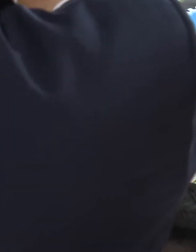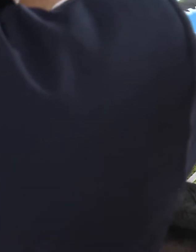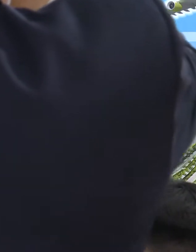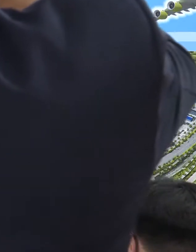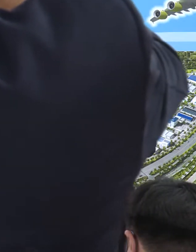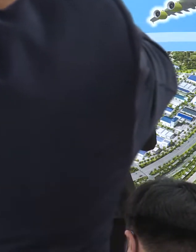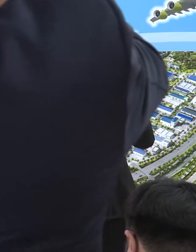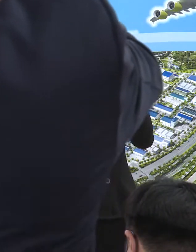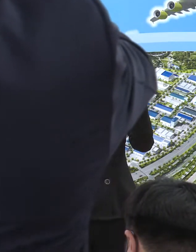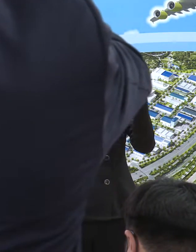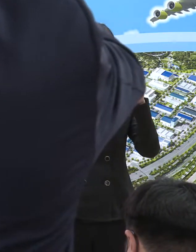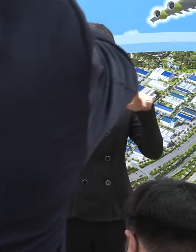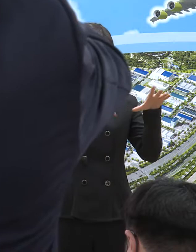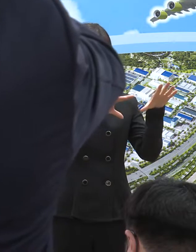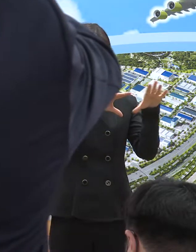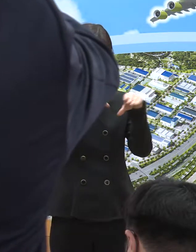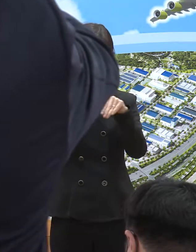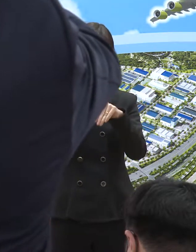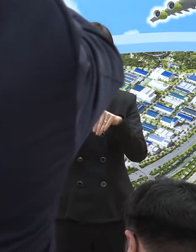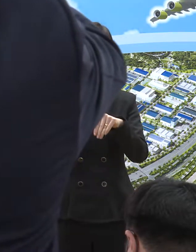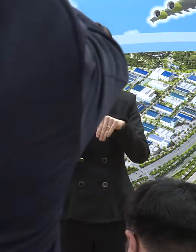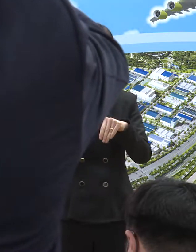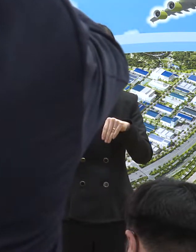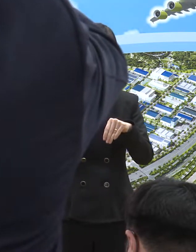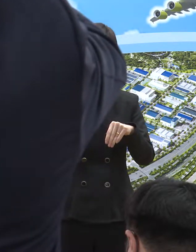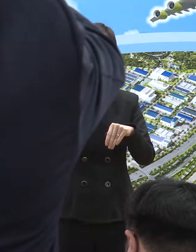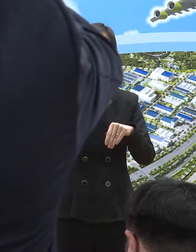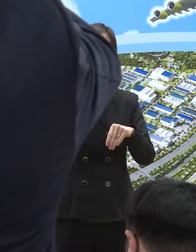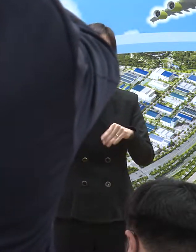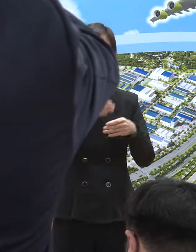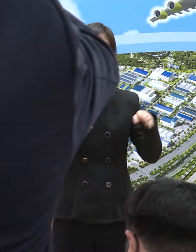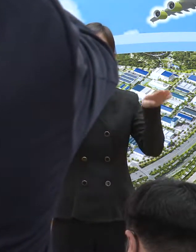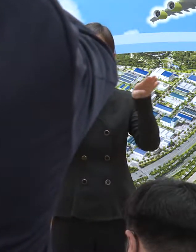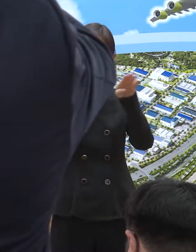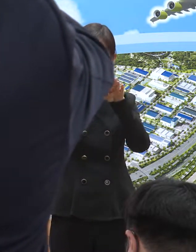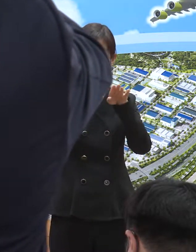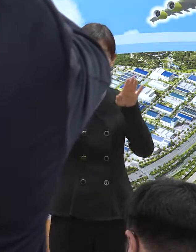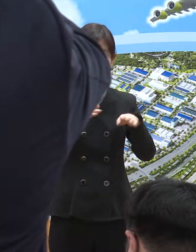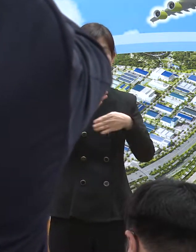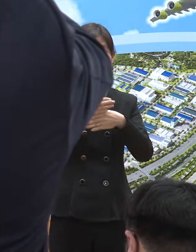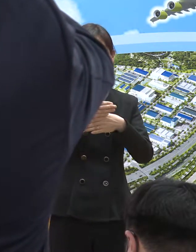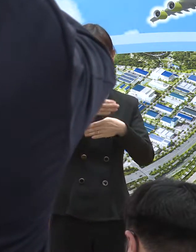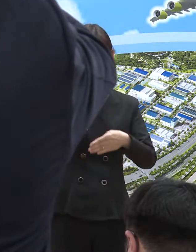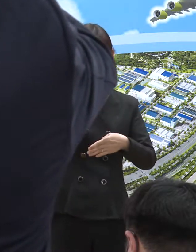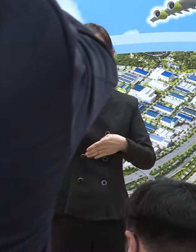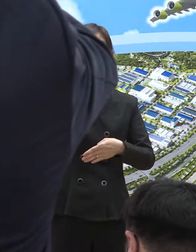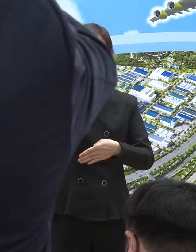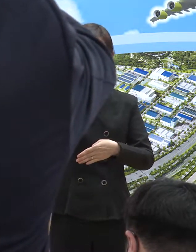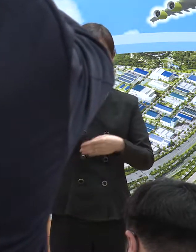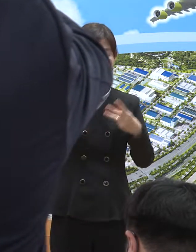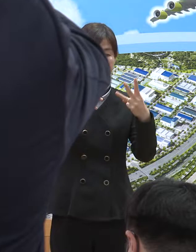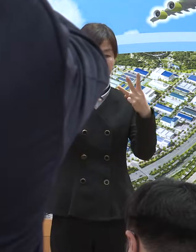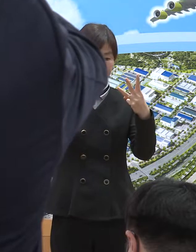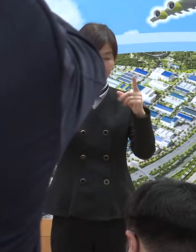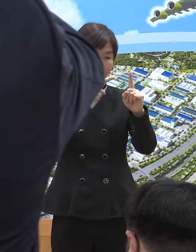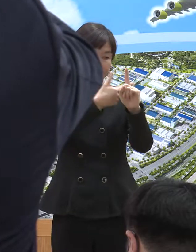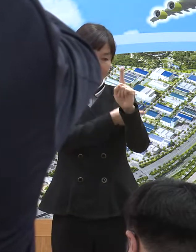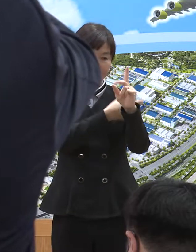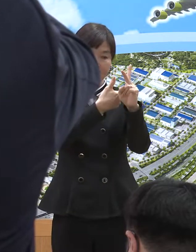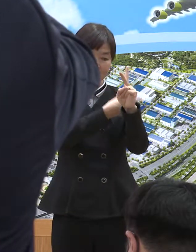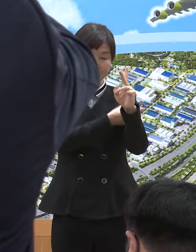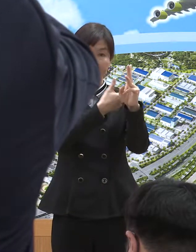방침에 따라 전면 중단되었던 관내 경로당 운영이 오늘부터 재개되어 3차 접종을